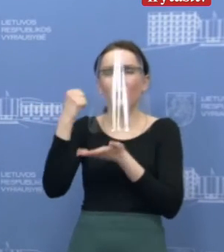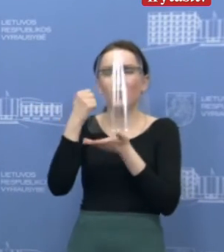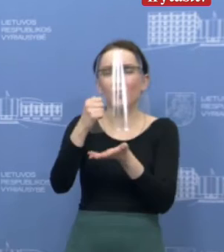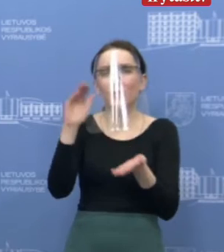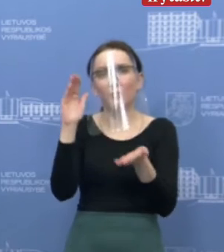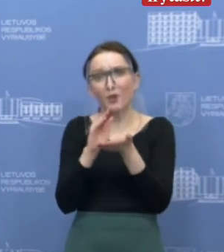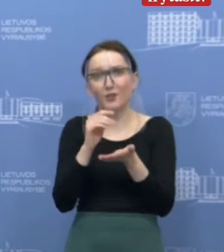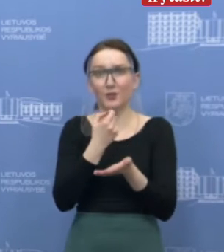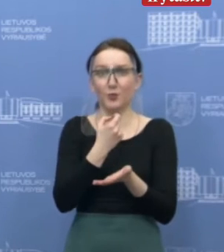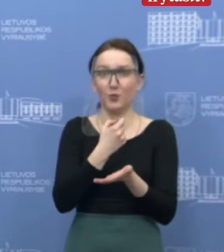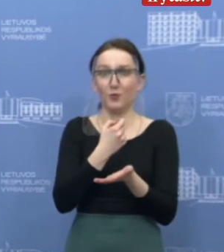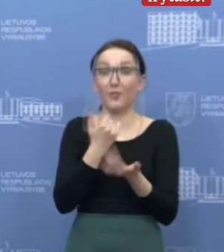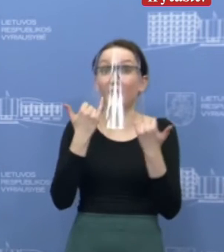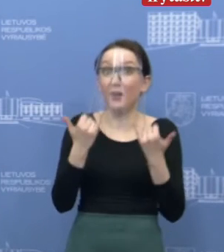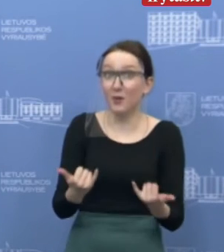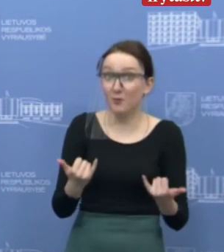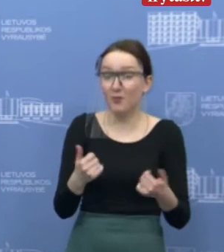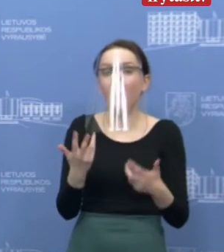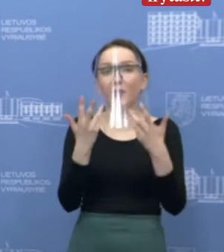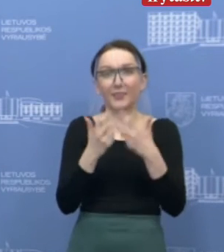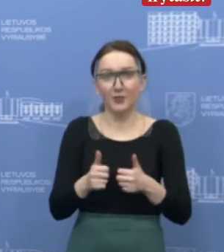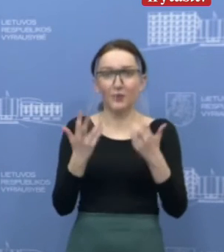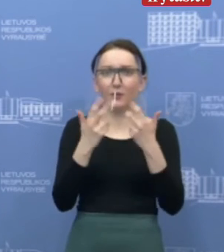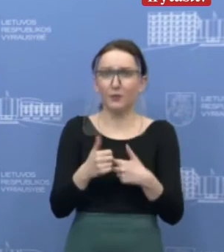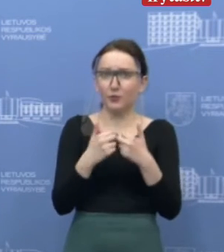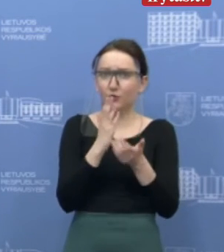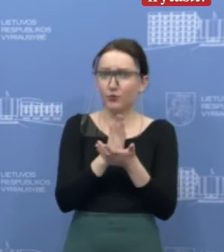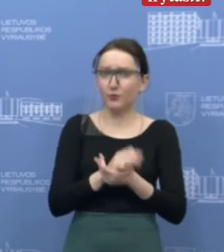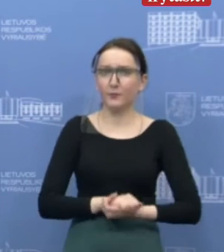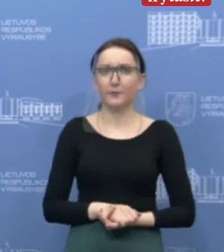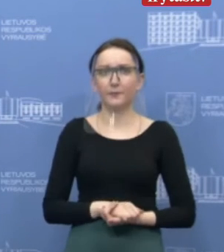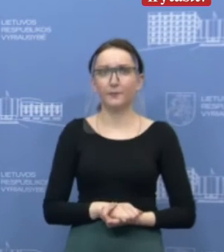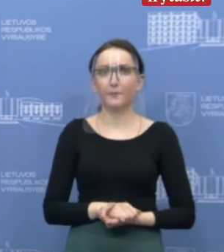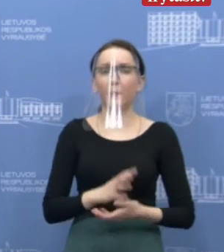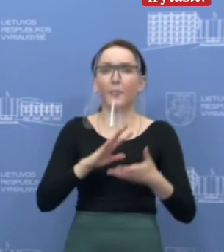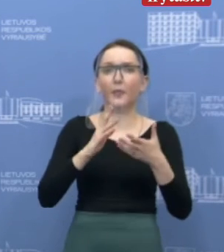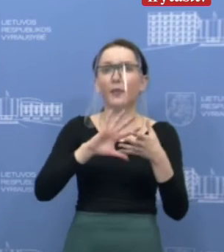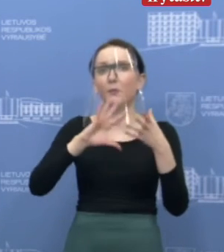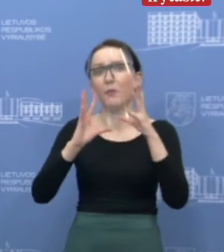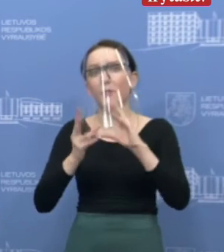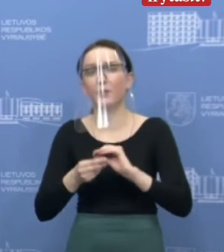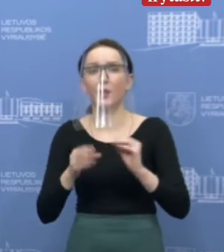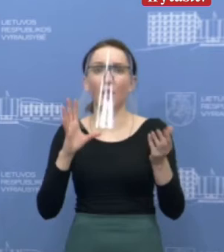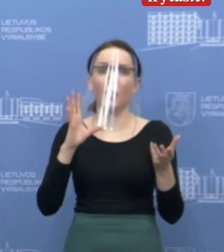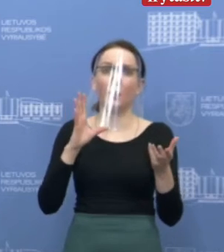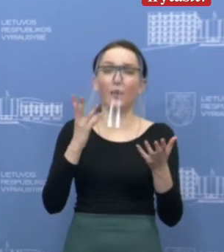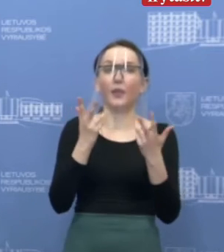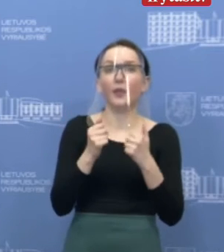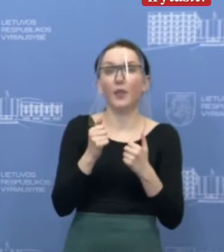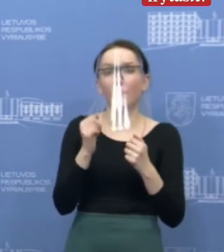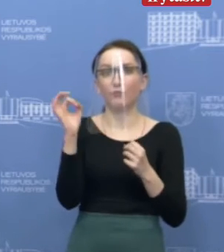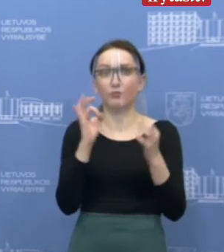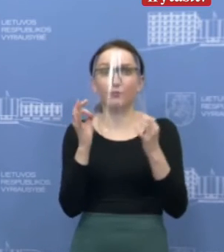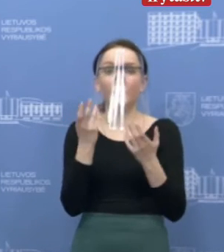kitokie. Tai šiuo metu dar skaičiuojam, kiek galutiniai bus kaštai,